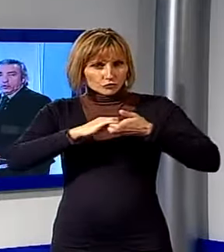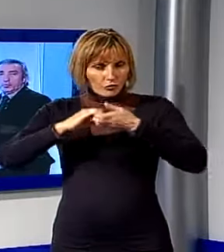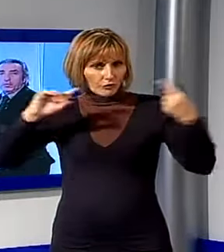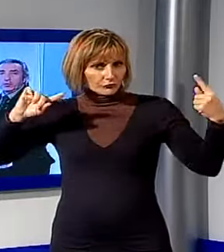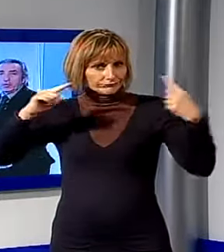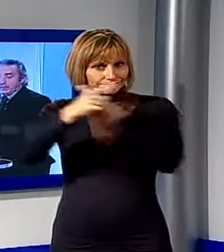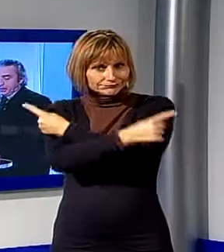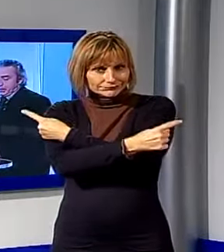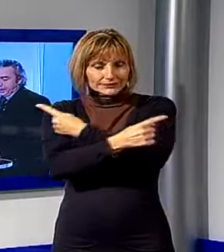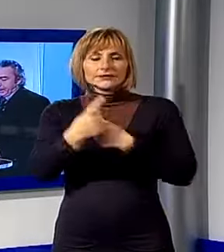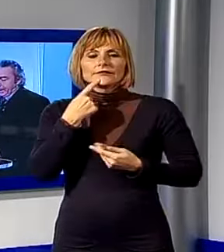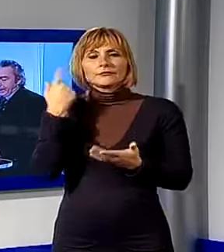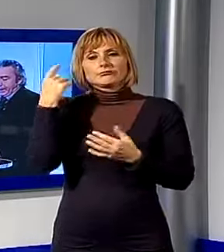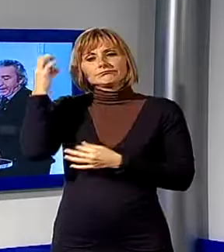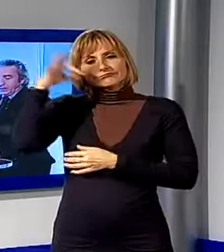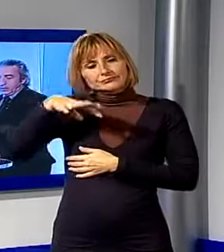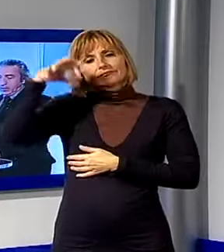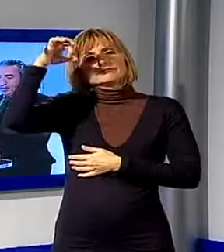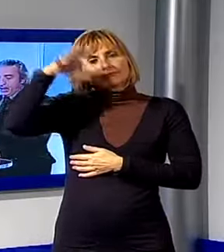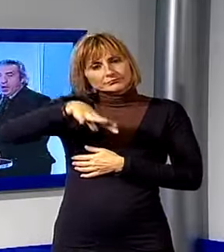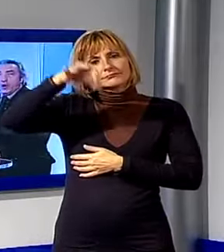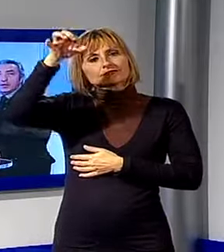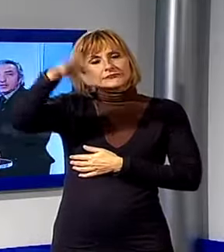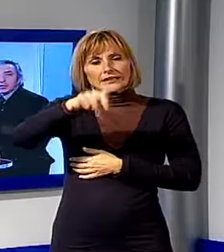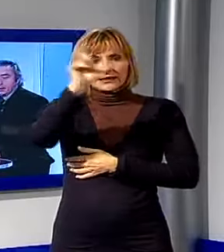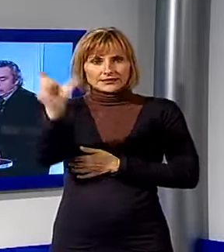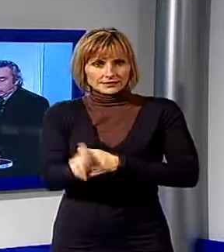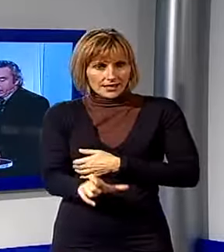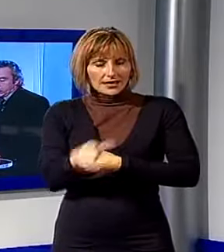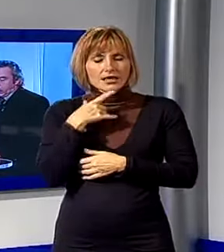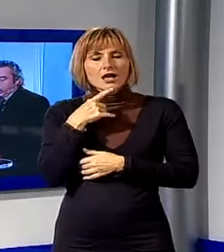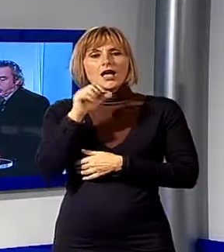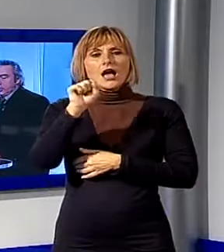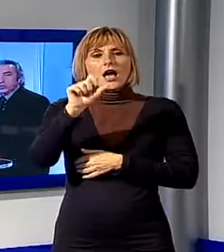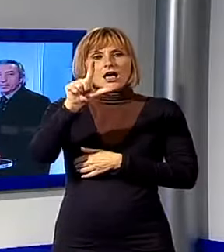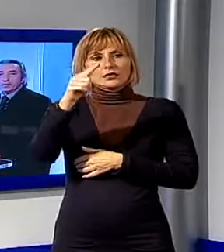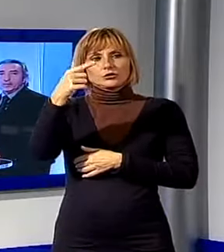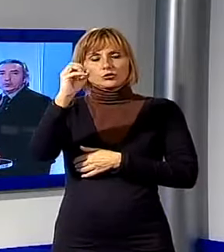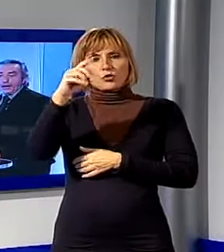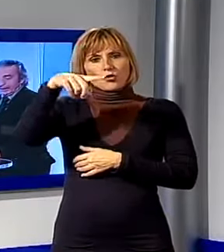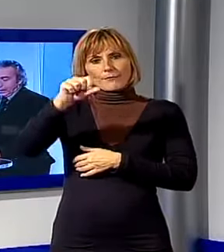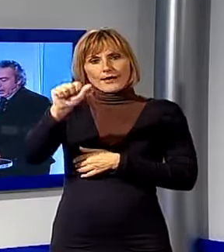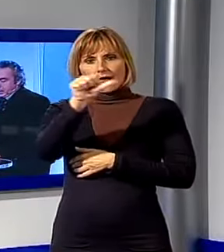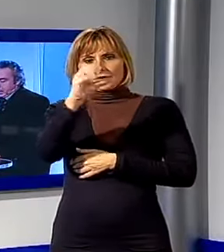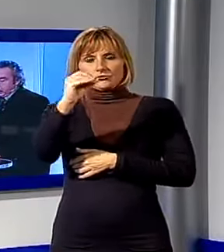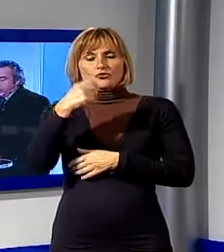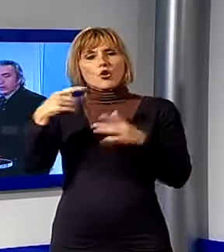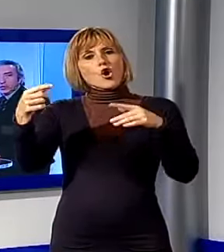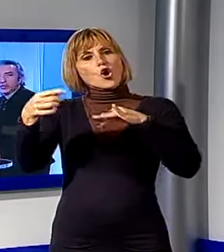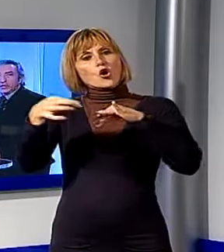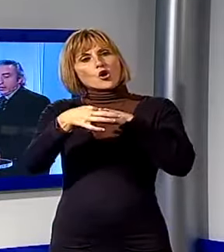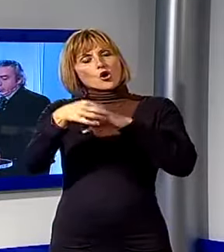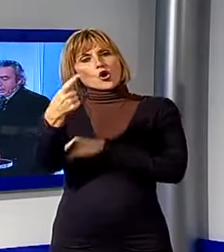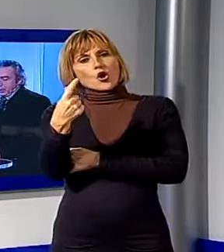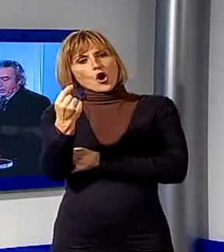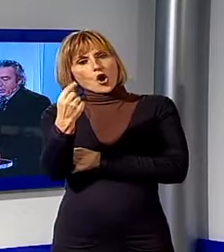vengono periodicamente presentate in Italia sul tema, aumentano ad alto pascio le coppie di lunghissima durata. Se nel 2012